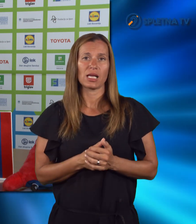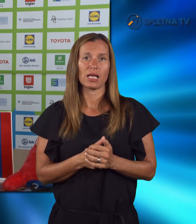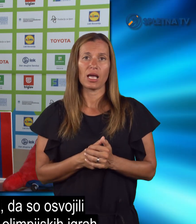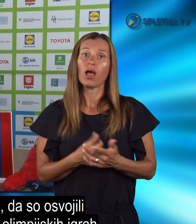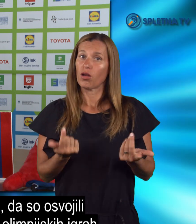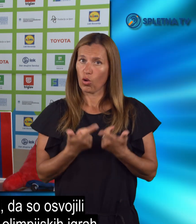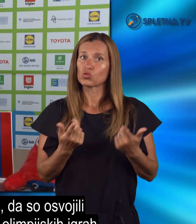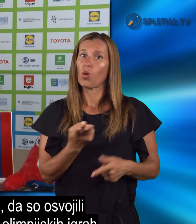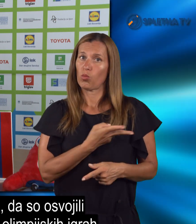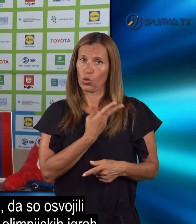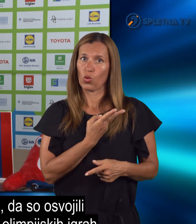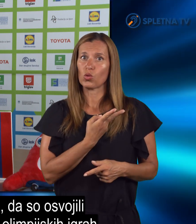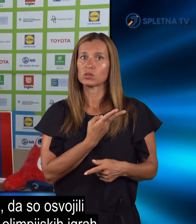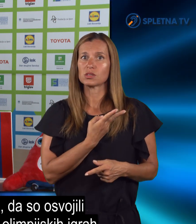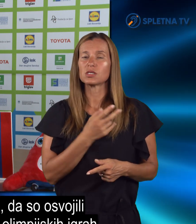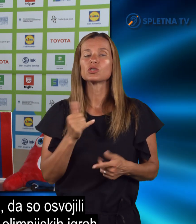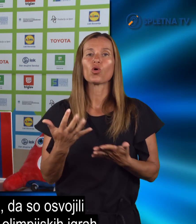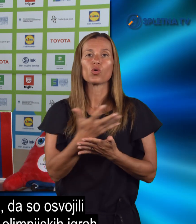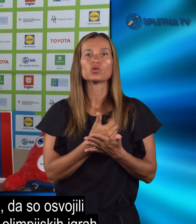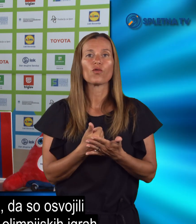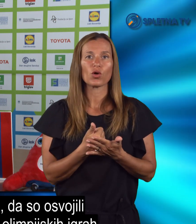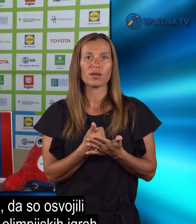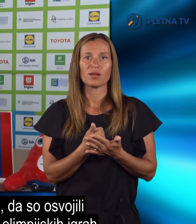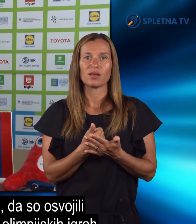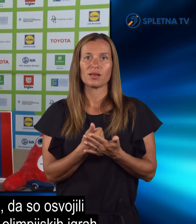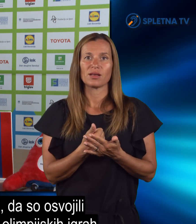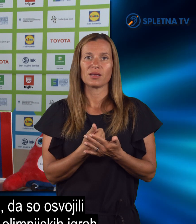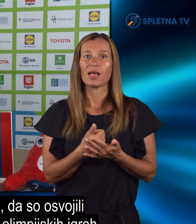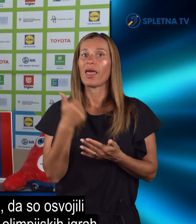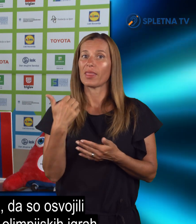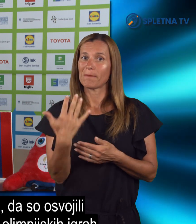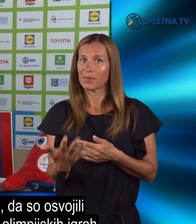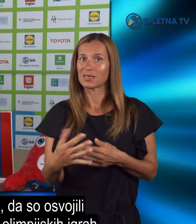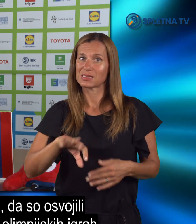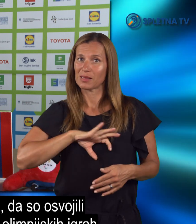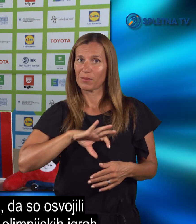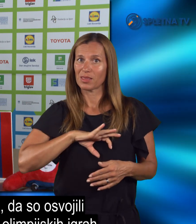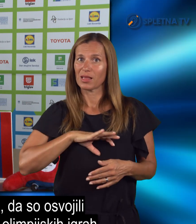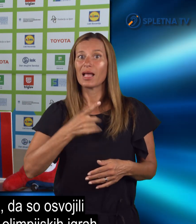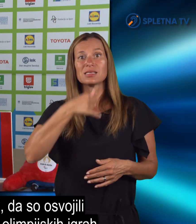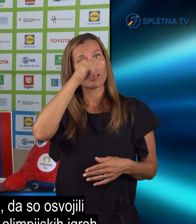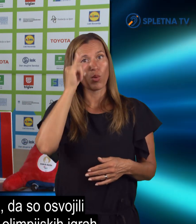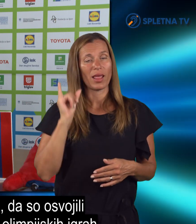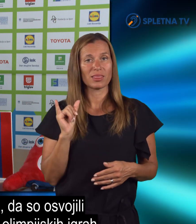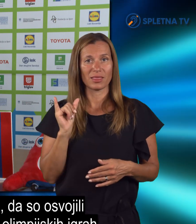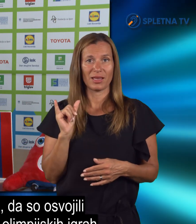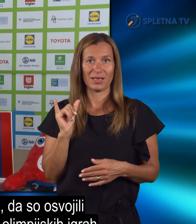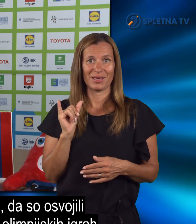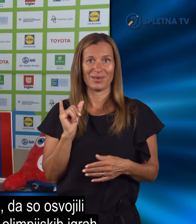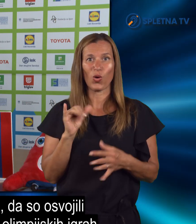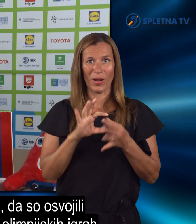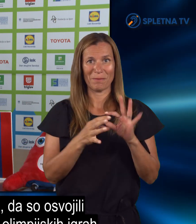Lahko smo ponosni, da so osvojili 51 medalj iz